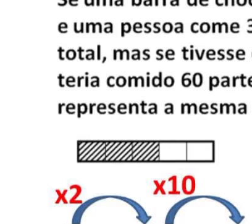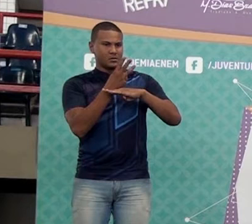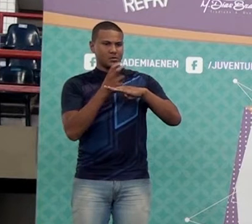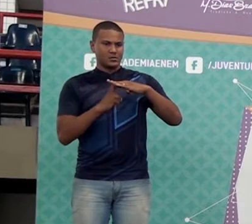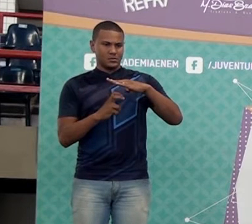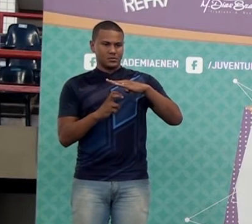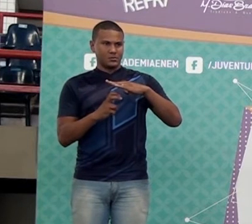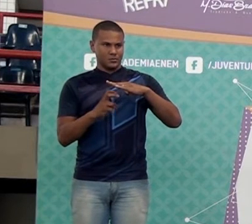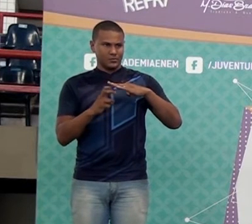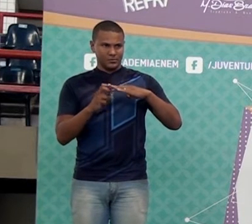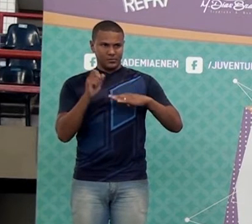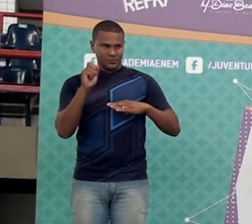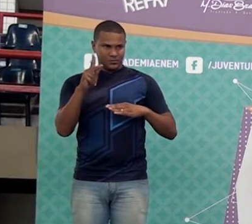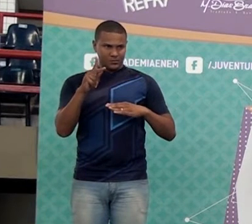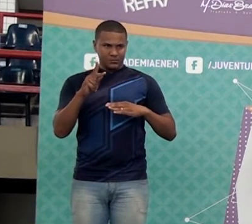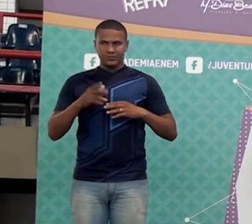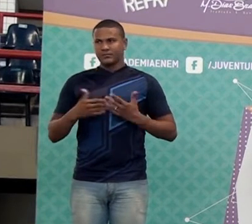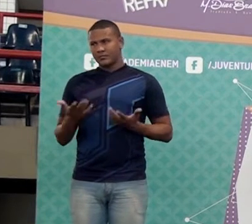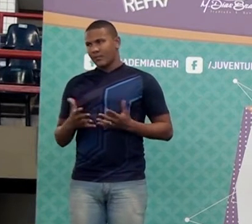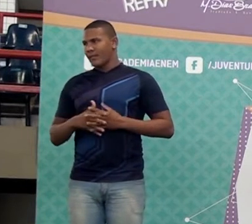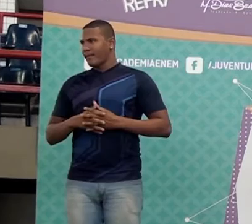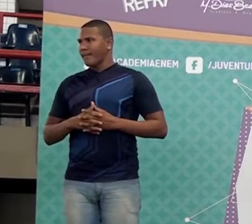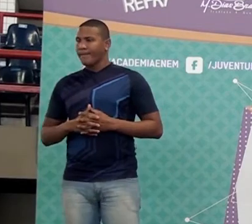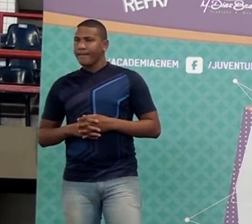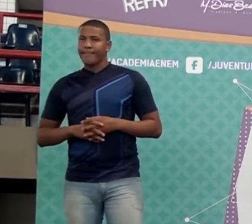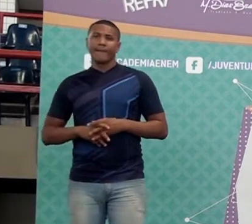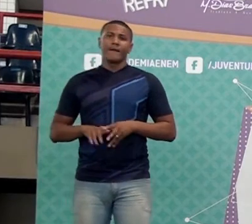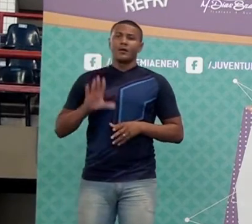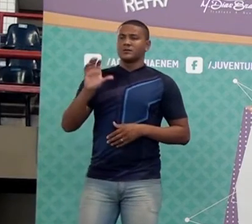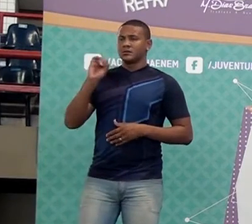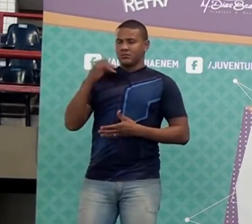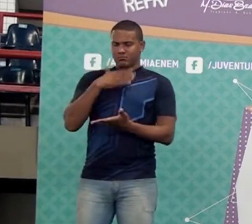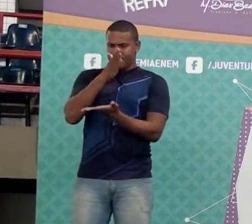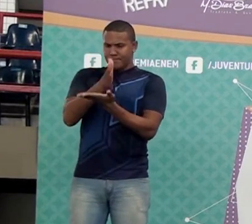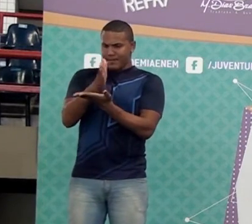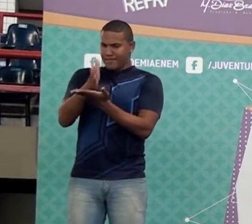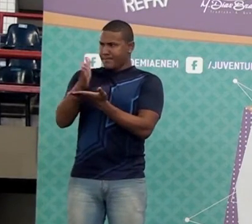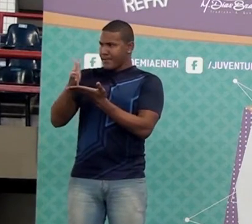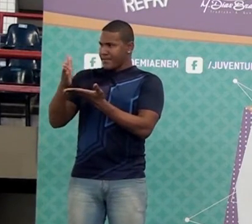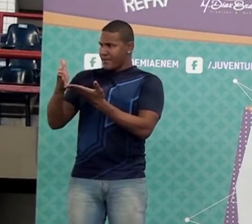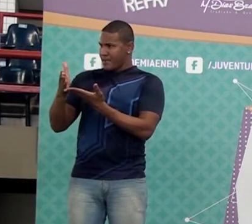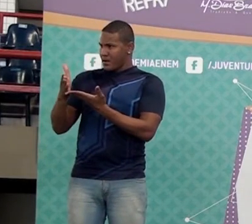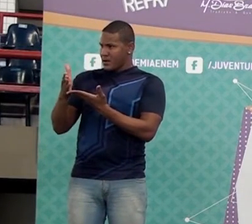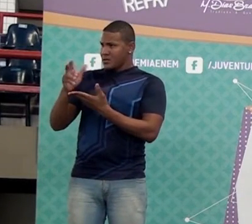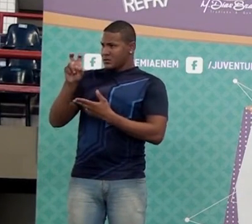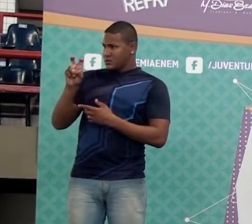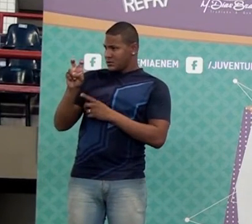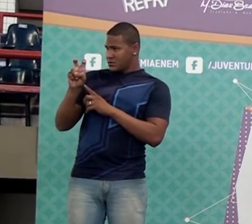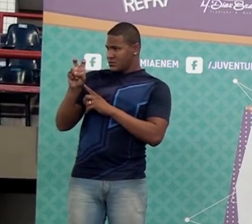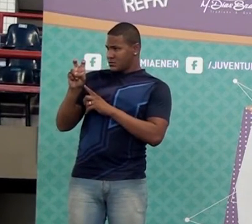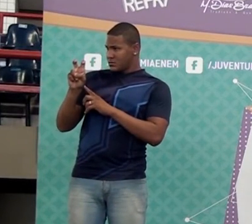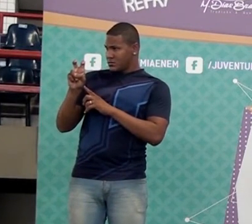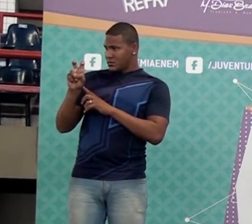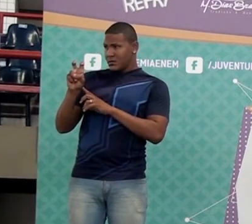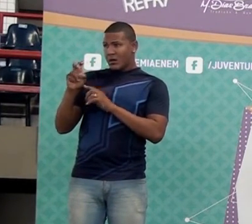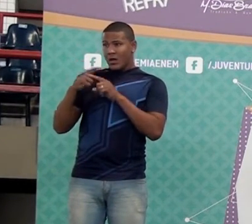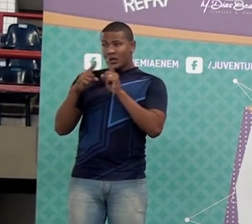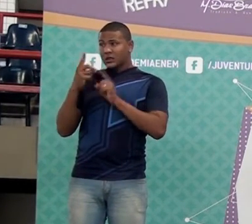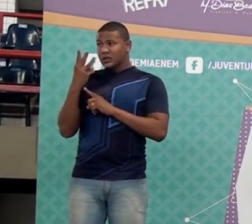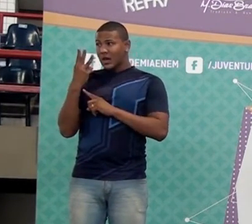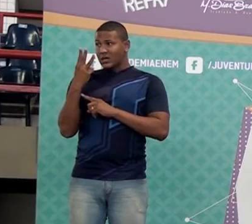quintos. Está legal? Galera, se eu dividir em cinco pedaços e peguei três, eu estou comendo o quê?